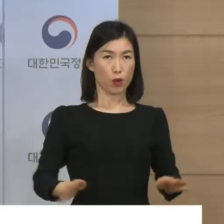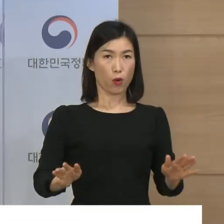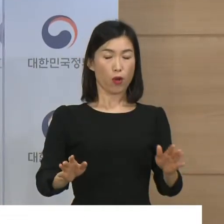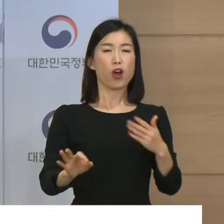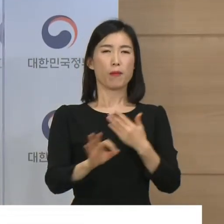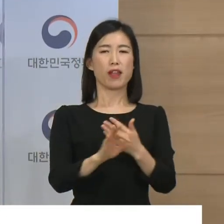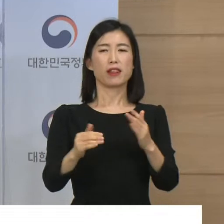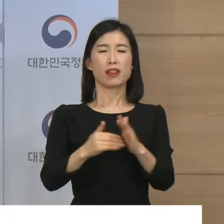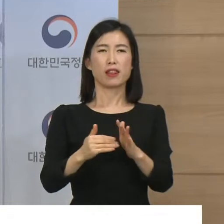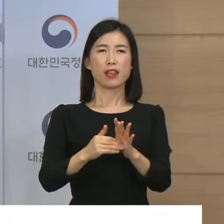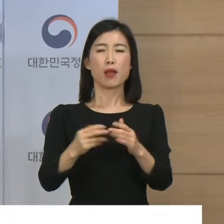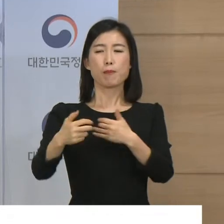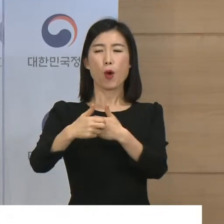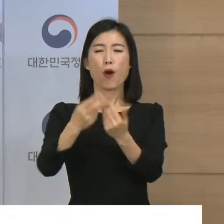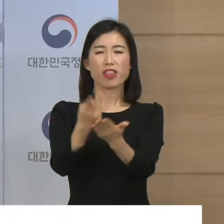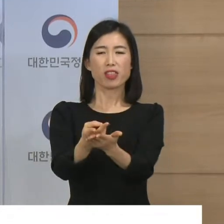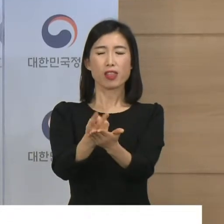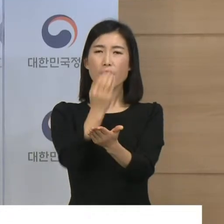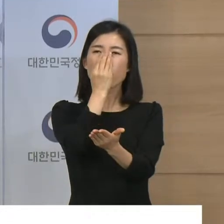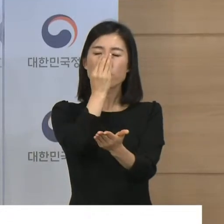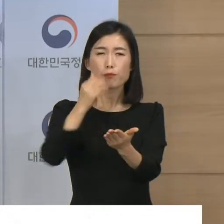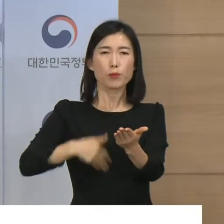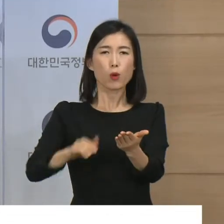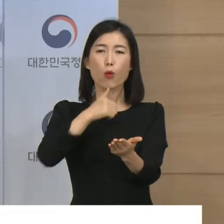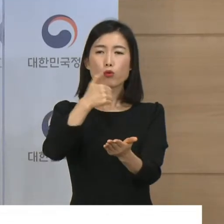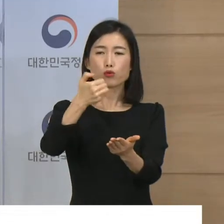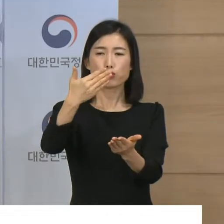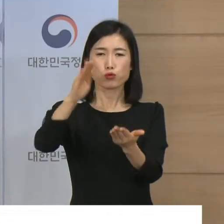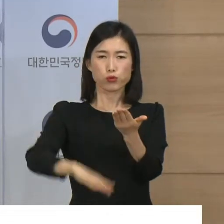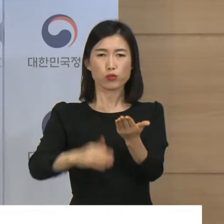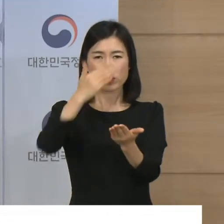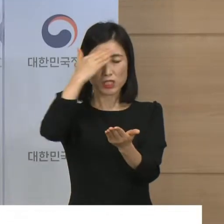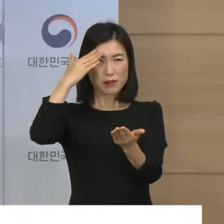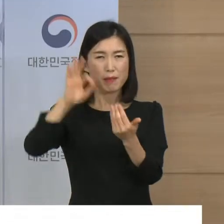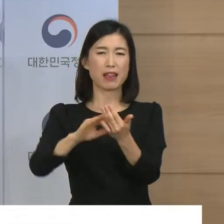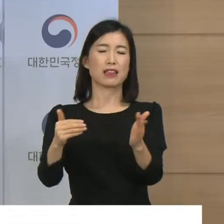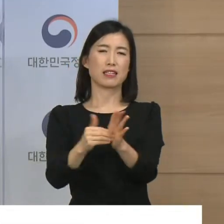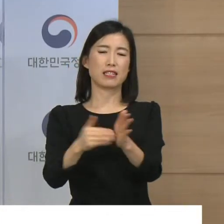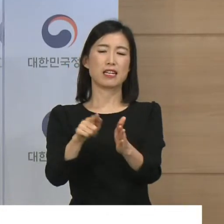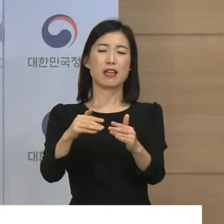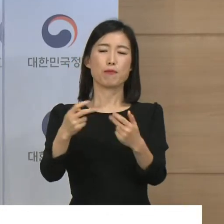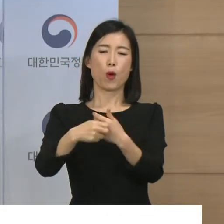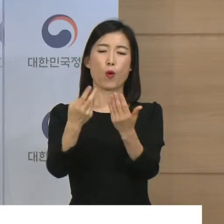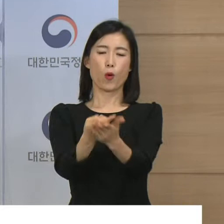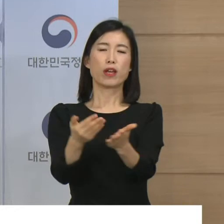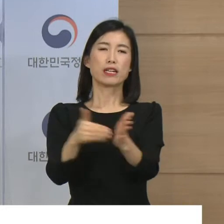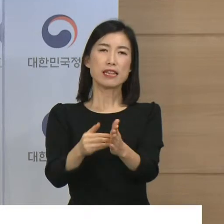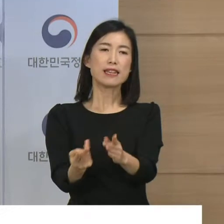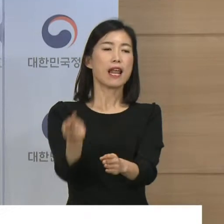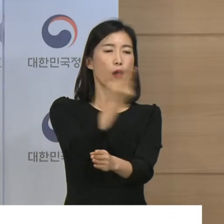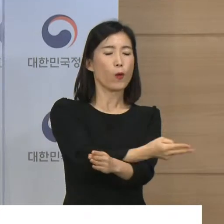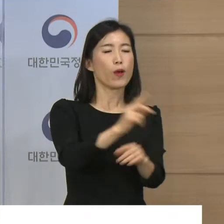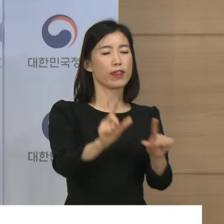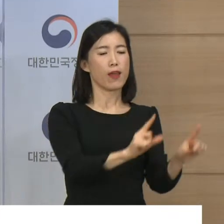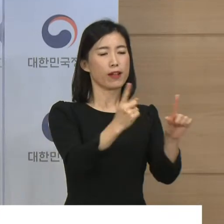생활치료센터로 전원됩니다. 전원을 거부하는 경우 치료 시 본인 부담금과 필수